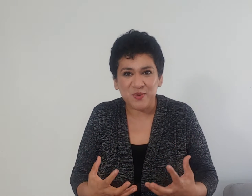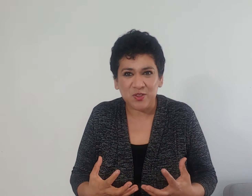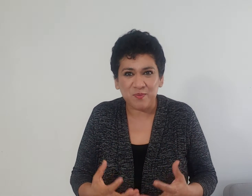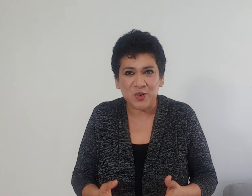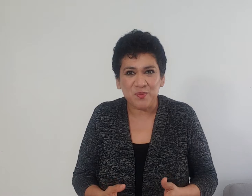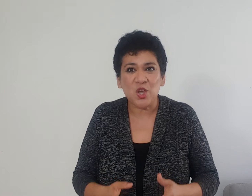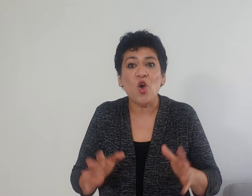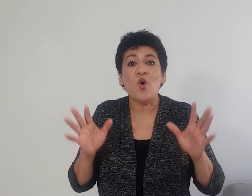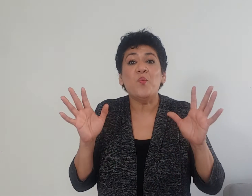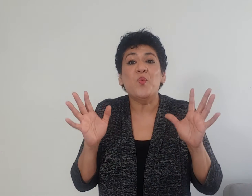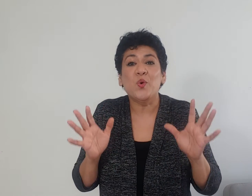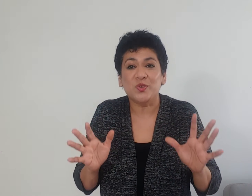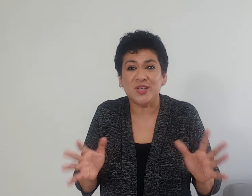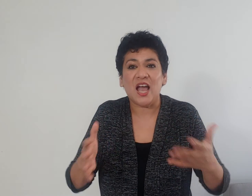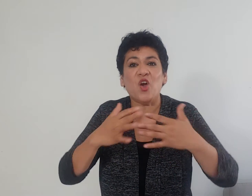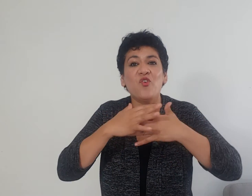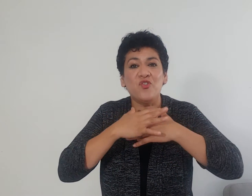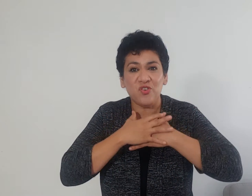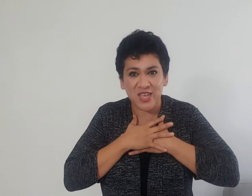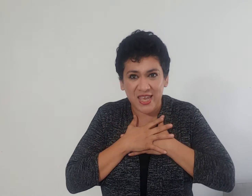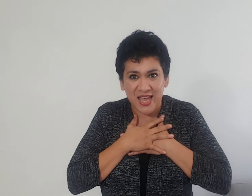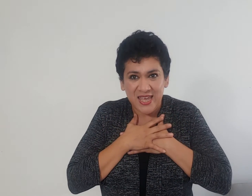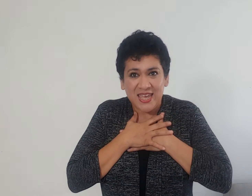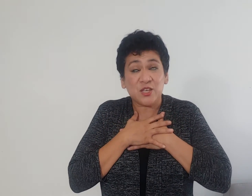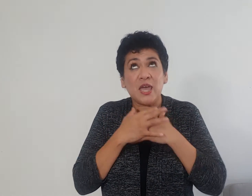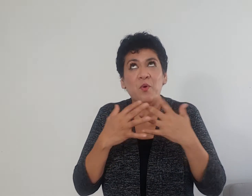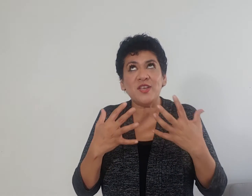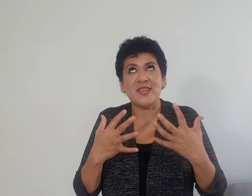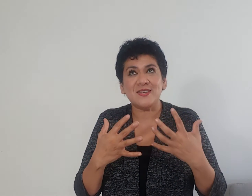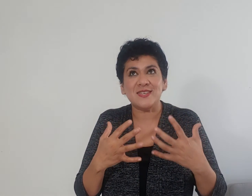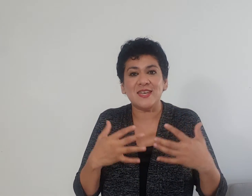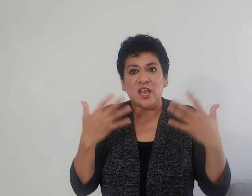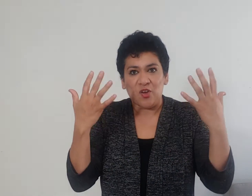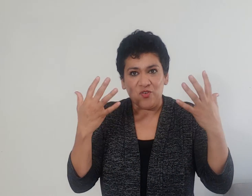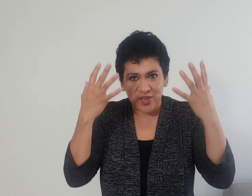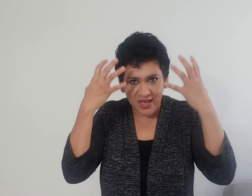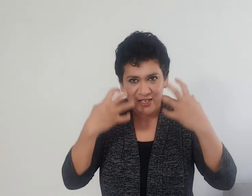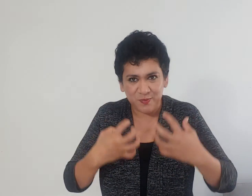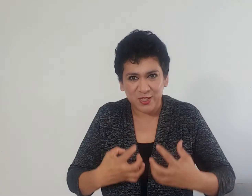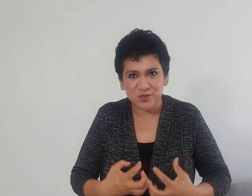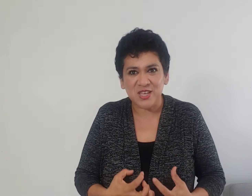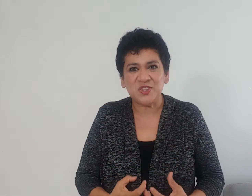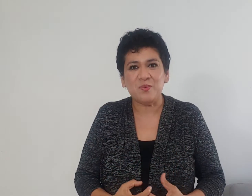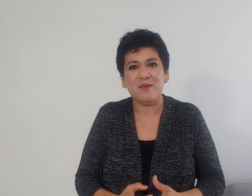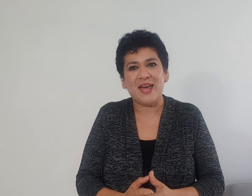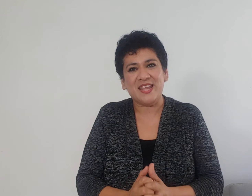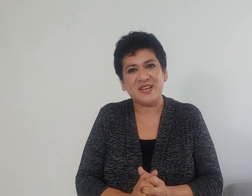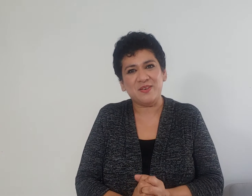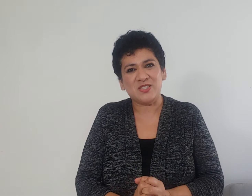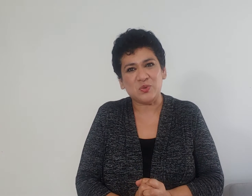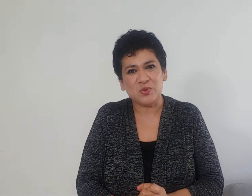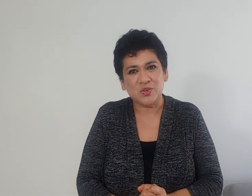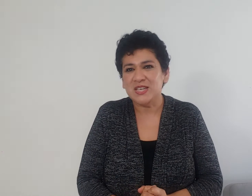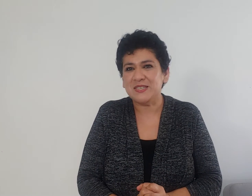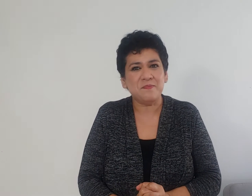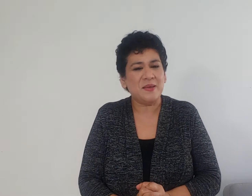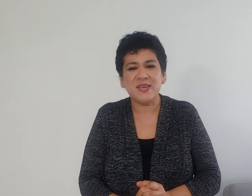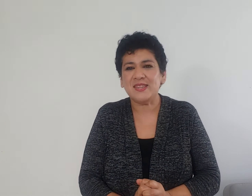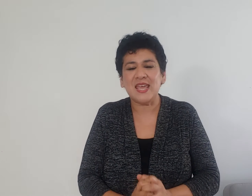miedo hermano mío, busca, confía. ¿Qué voy a decir? Confía que el Espíritu Santo va a hablar a través tuyo. Simplemente